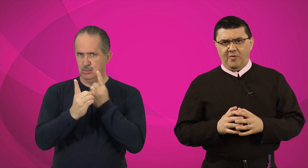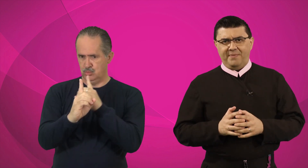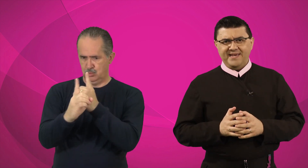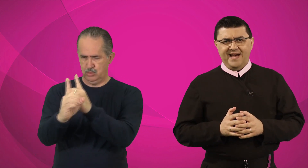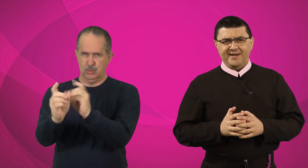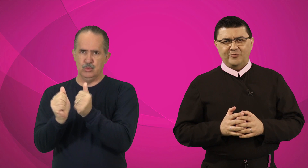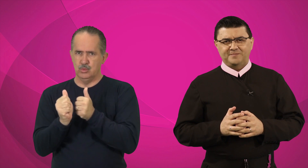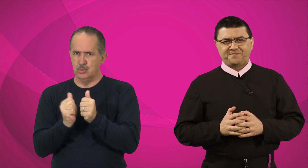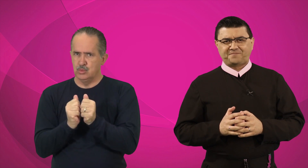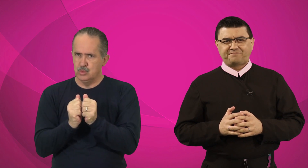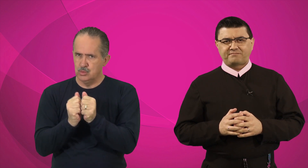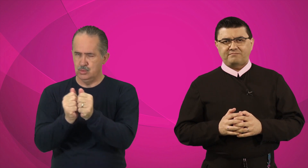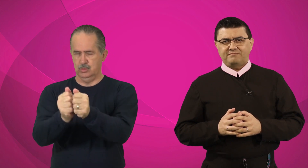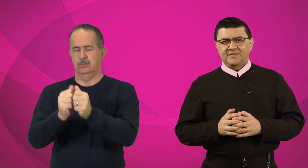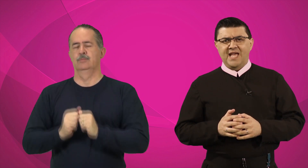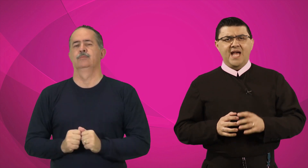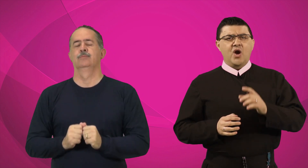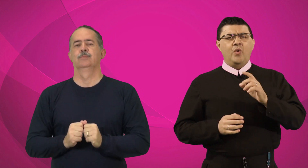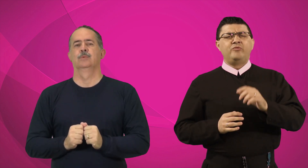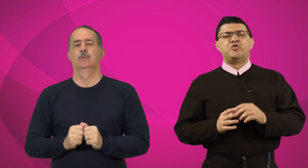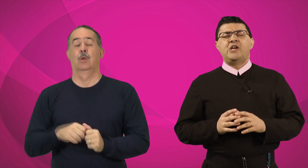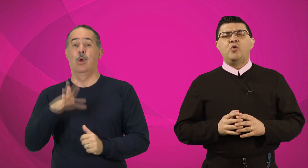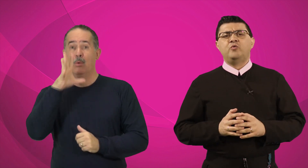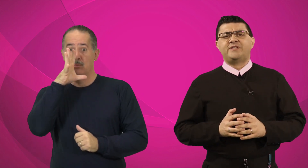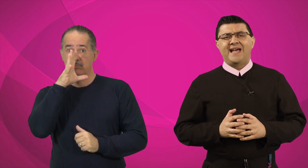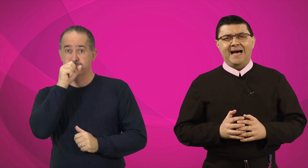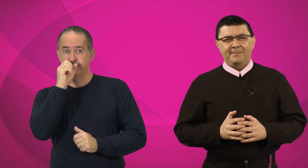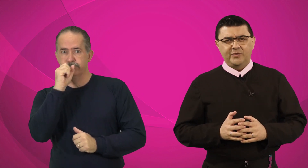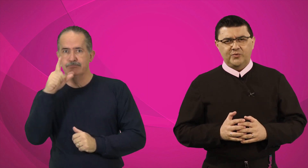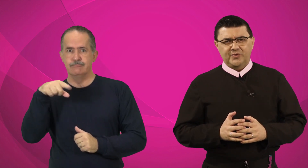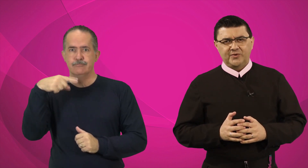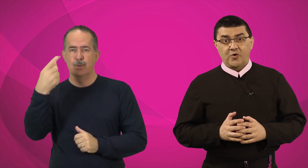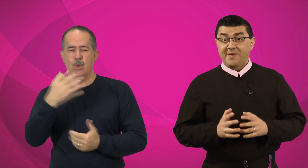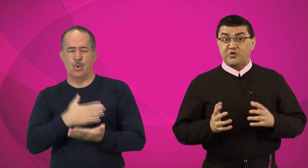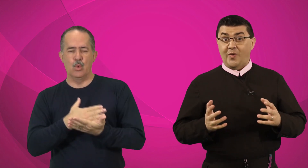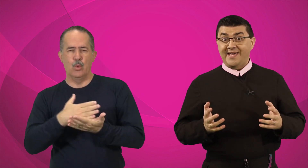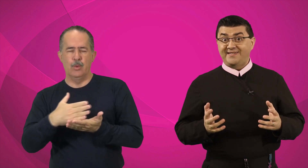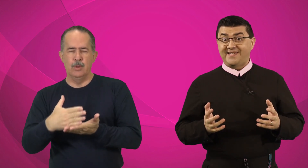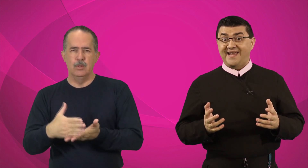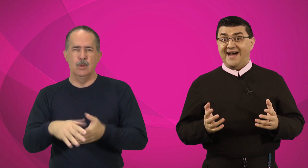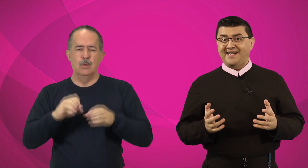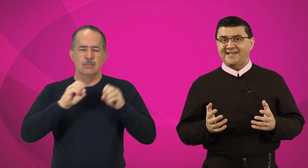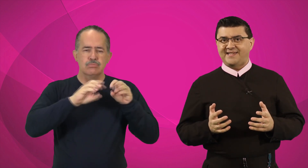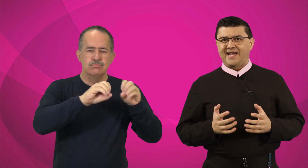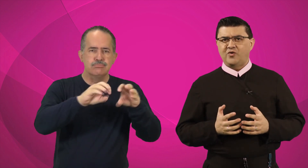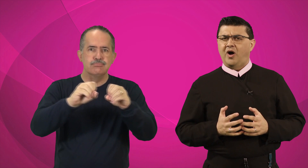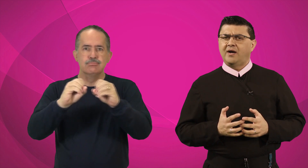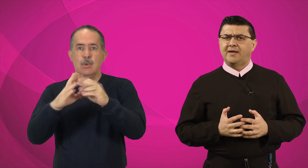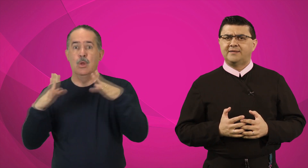acompanharam. Quando chegou o sábado, começou a ensinar na sinagoga.